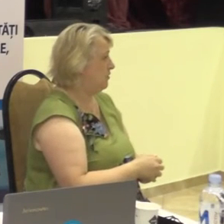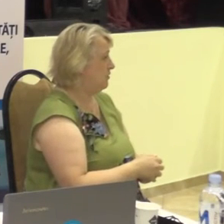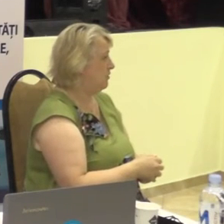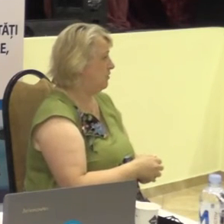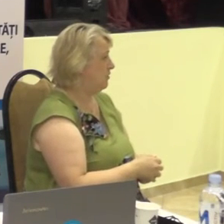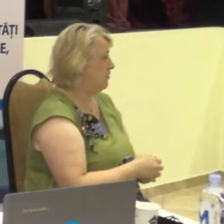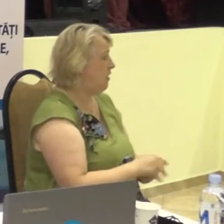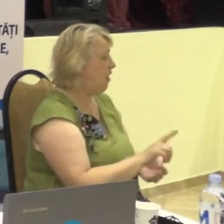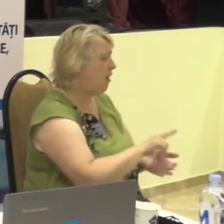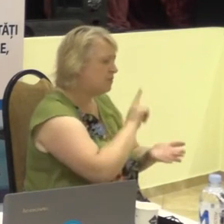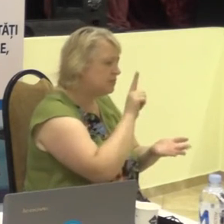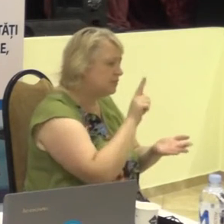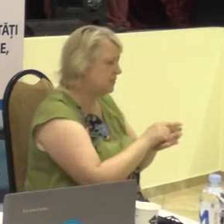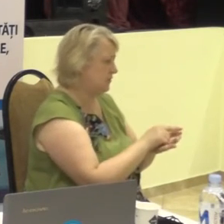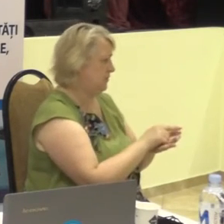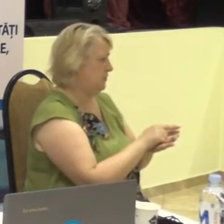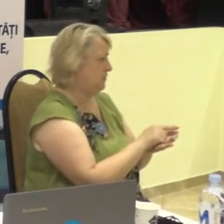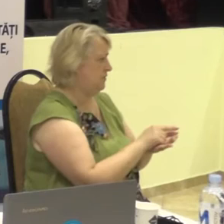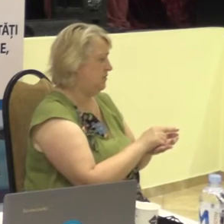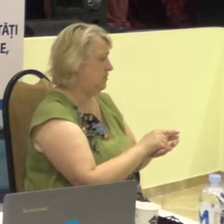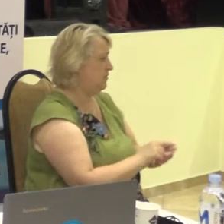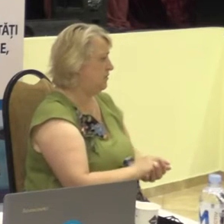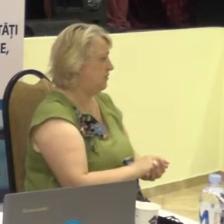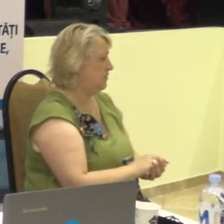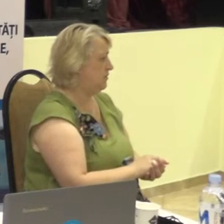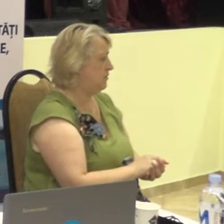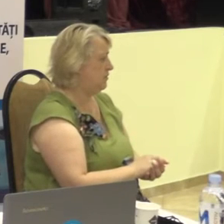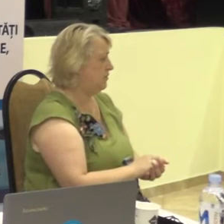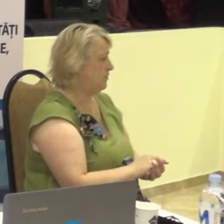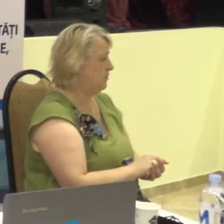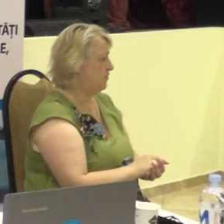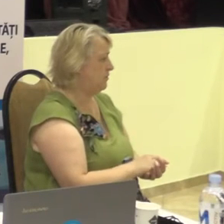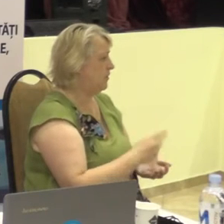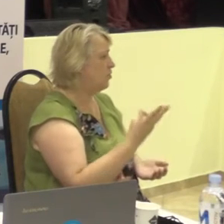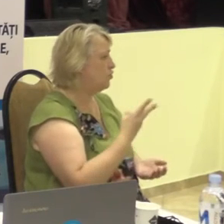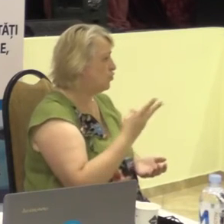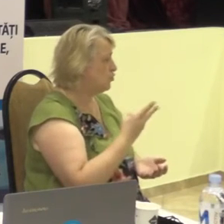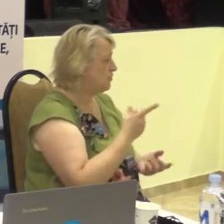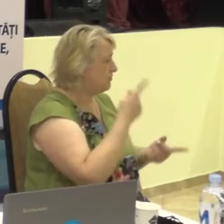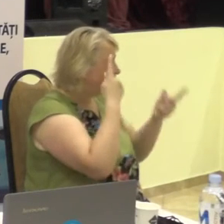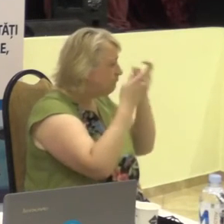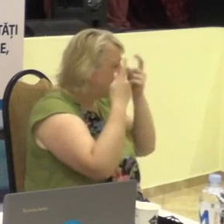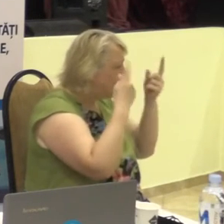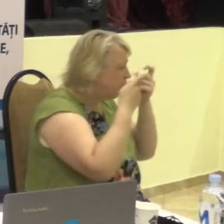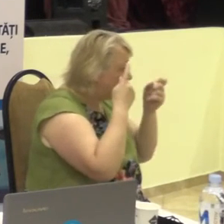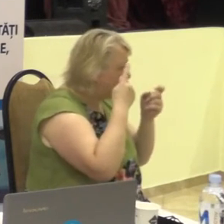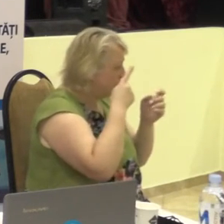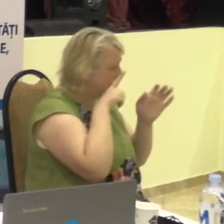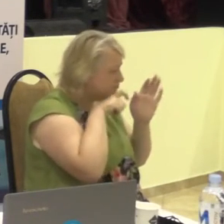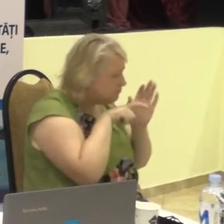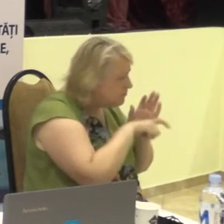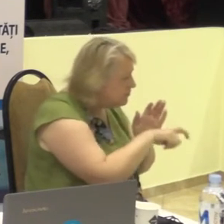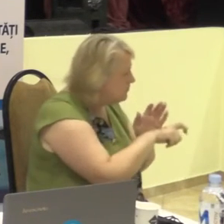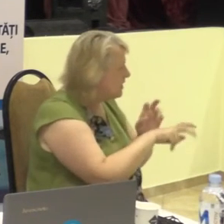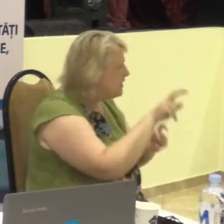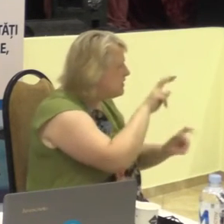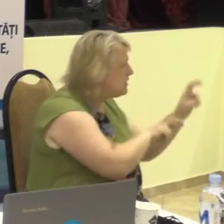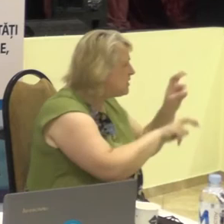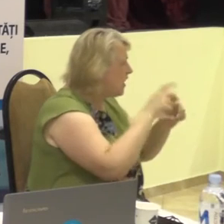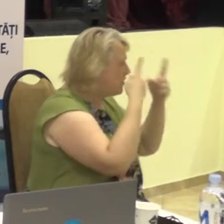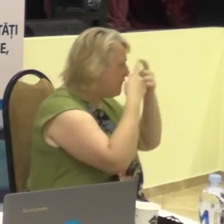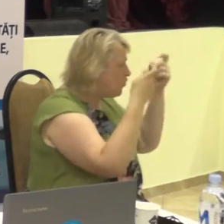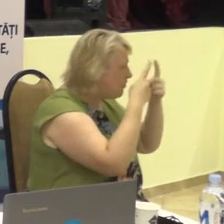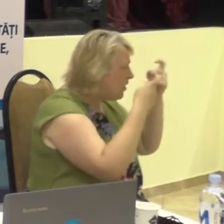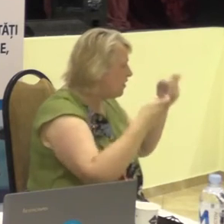numai decât trebuie să se informeze destul de bine și